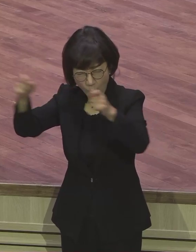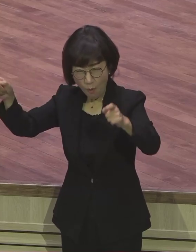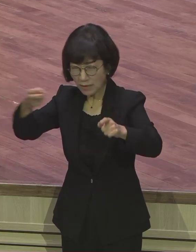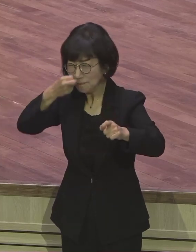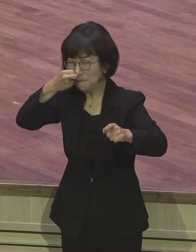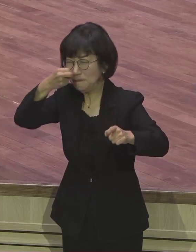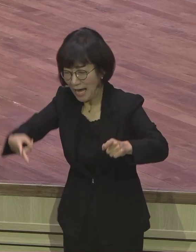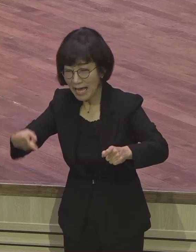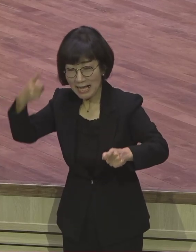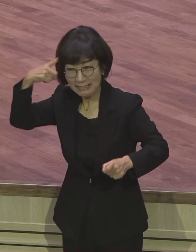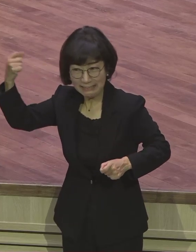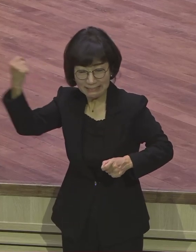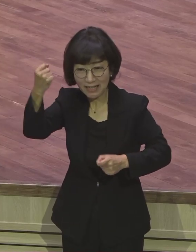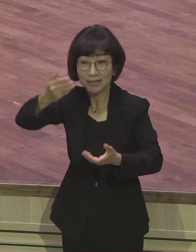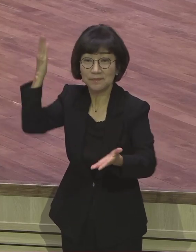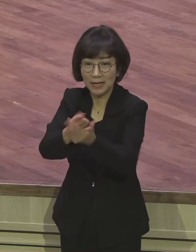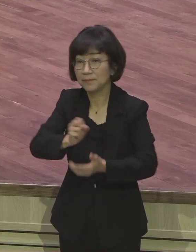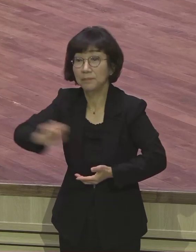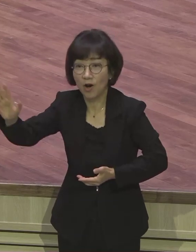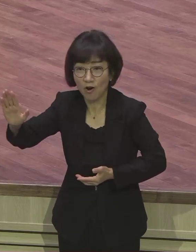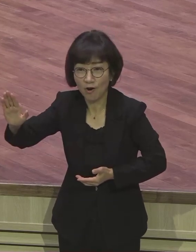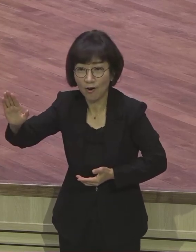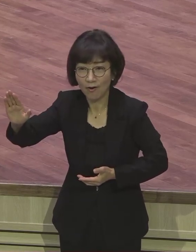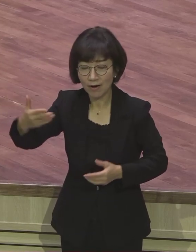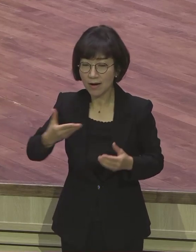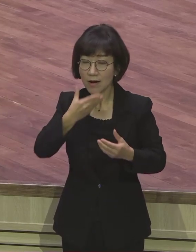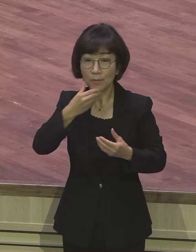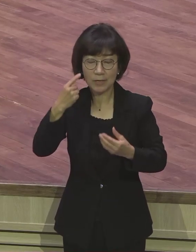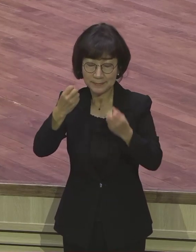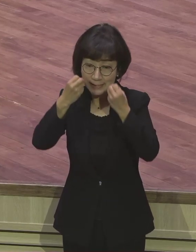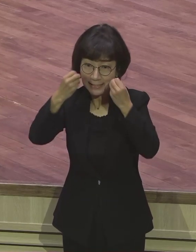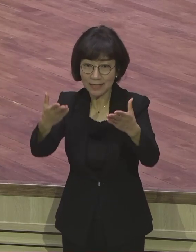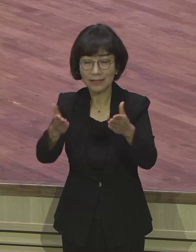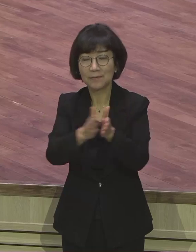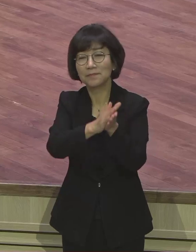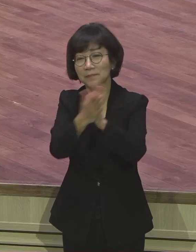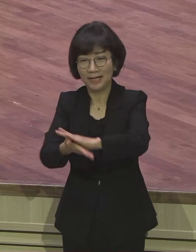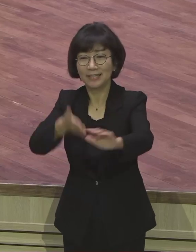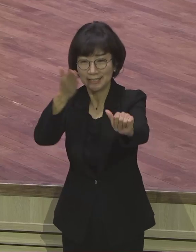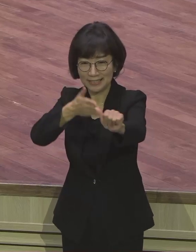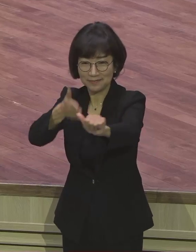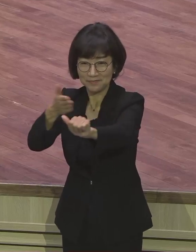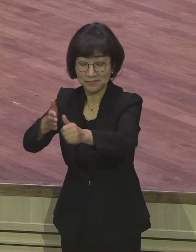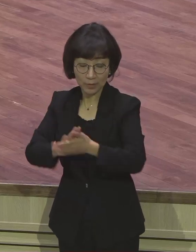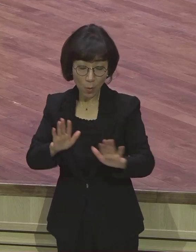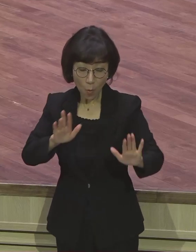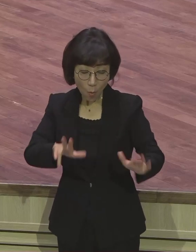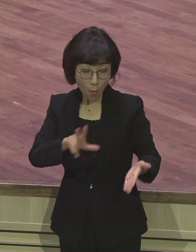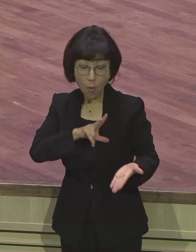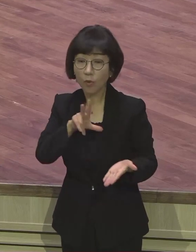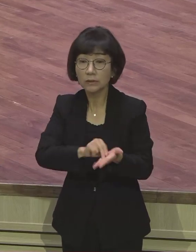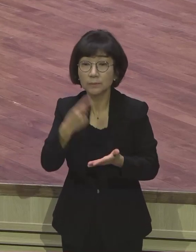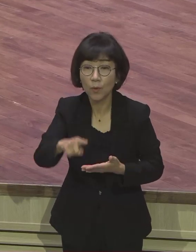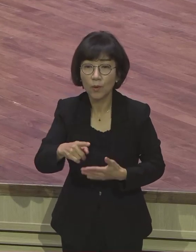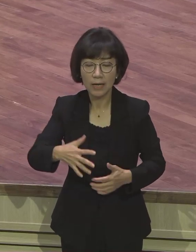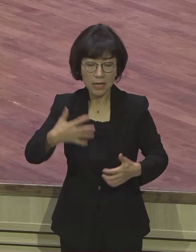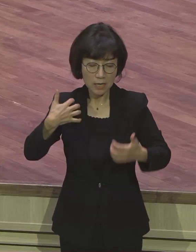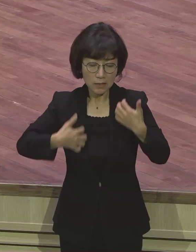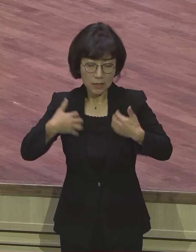바랍니다. 복음 체질입니다. 완전히 기뻐하라. 오늘 제목은 뭐요? 기뻐하고 기뻐하는 삶. 기뻐음이 두